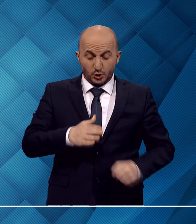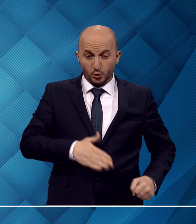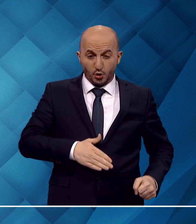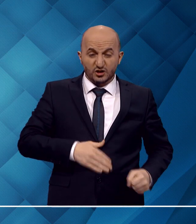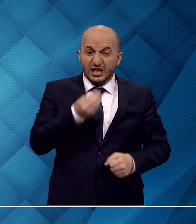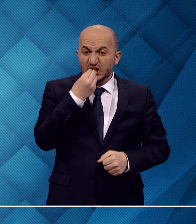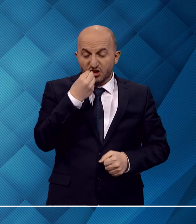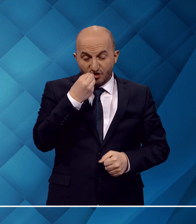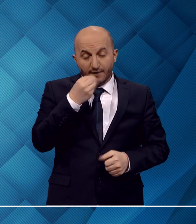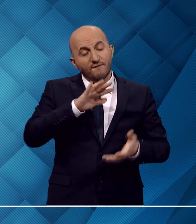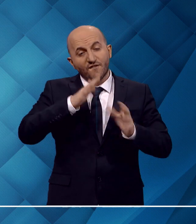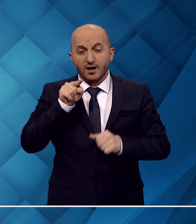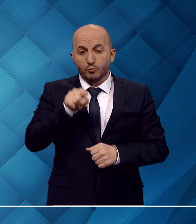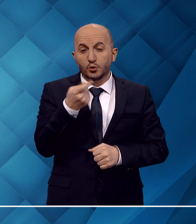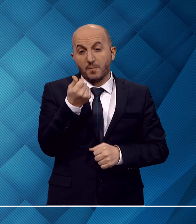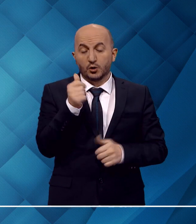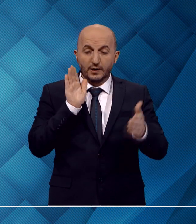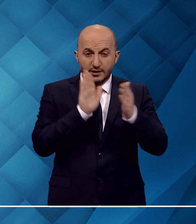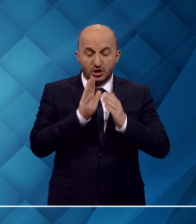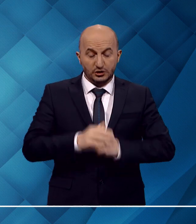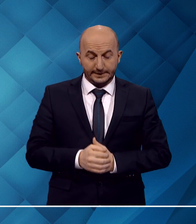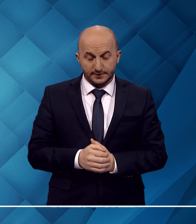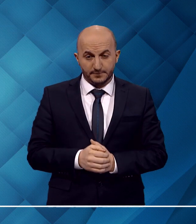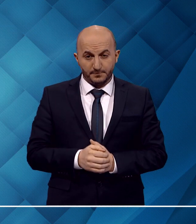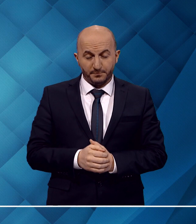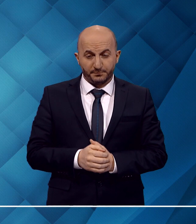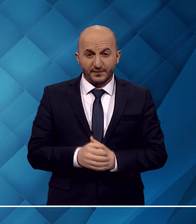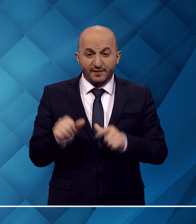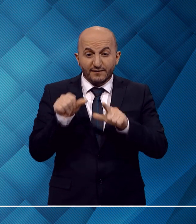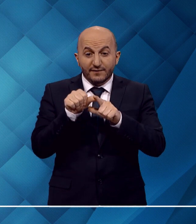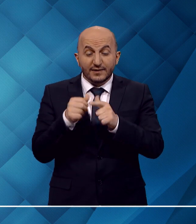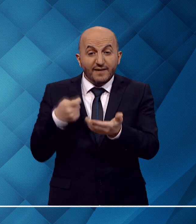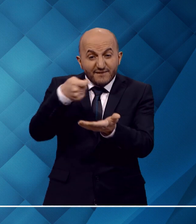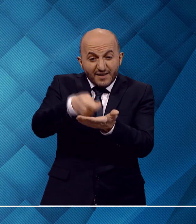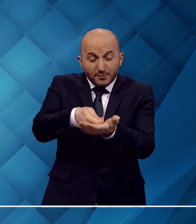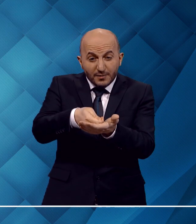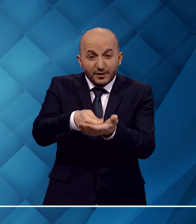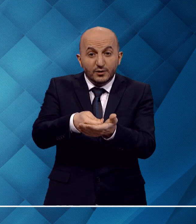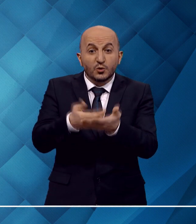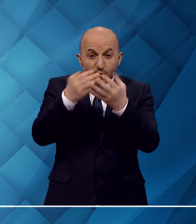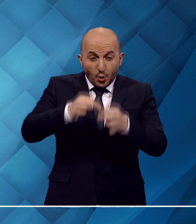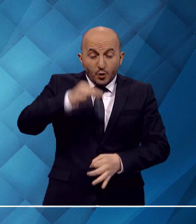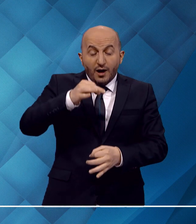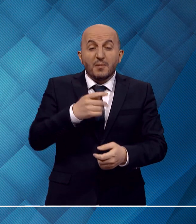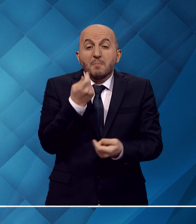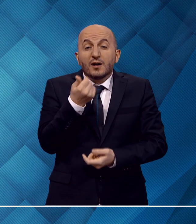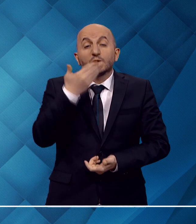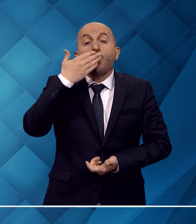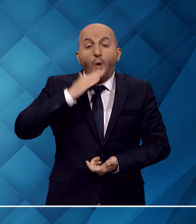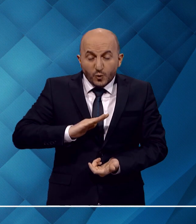doyuracak, yiyecek veya bunun para olarak karşılığıdır. Fidye vermek durumunda olan, fakat buna maddi imkanı